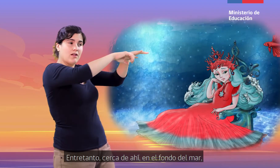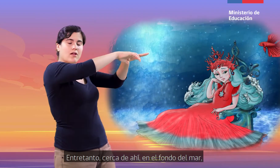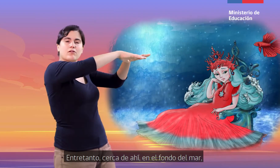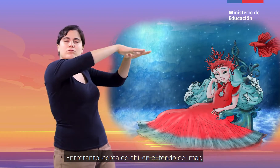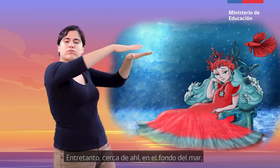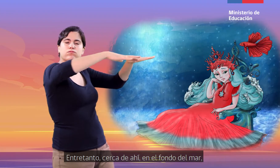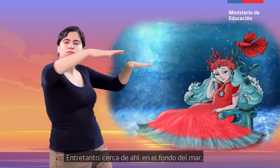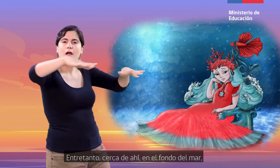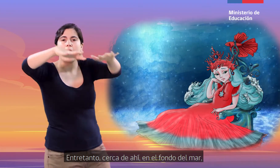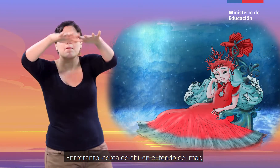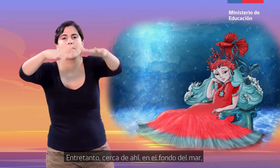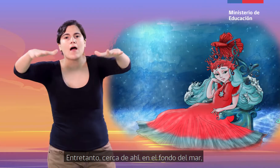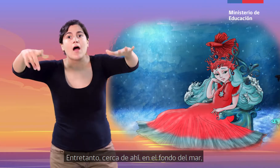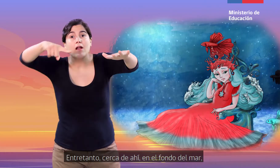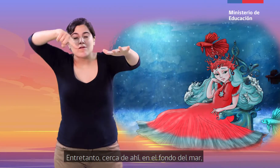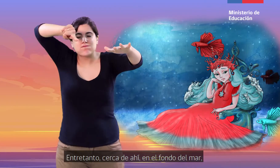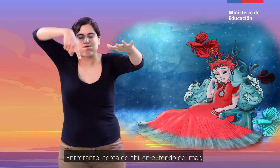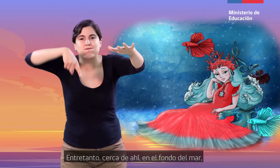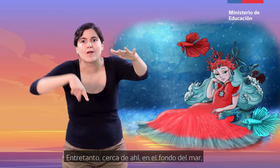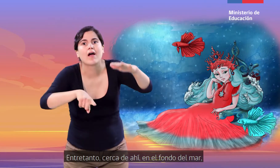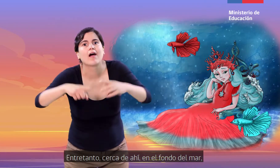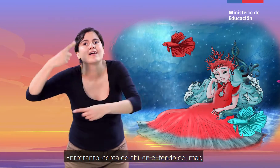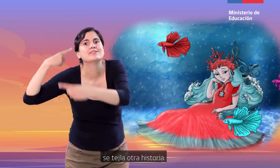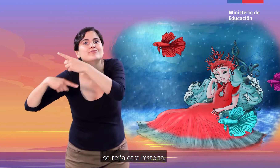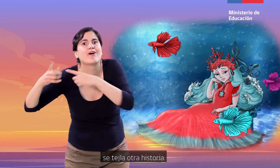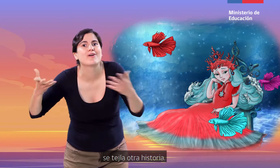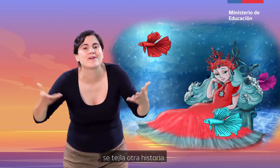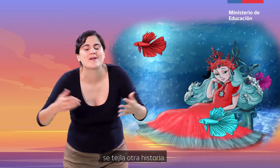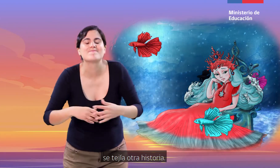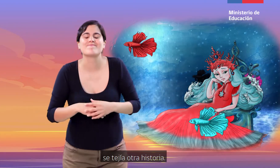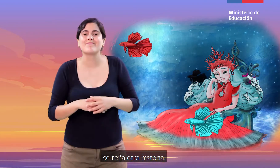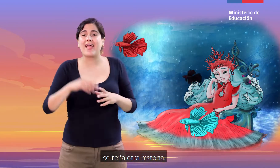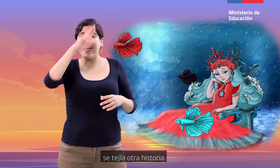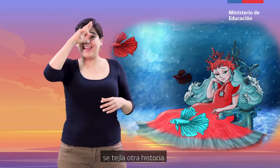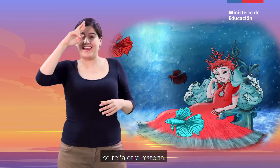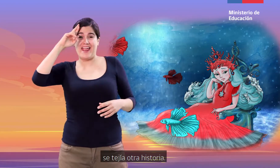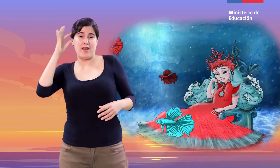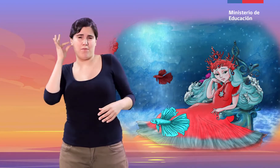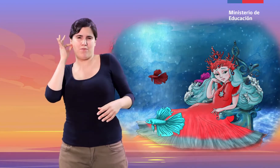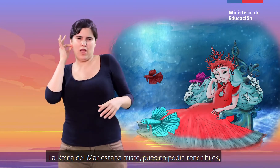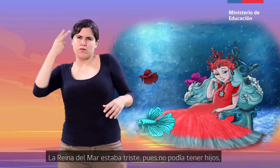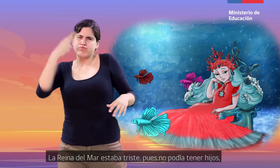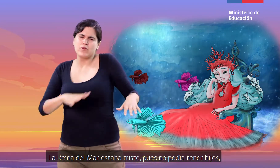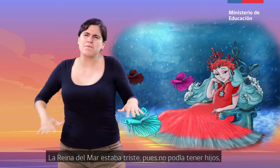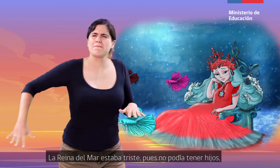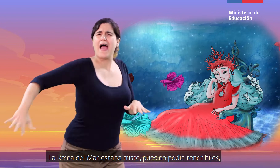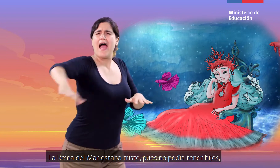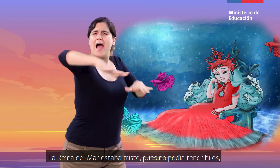Entretanto, cerca de ahí, en el fondo del mar, se tejía otra historia. La reina del